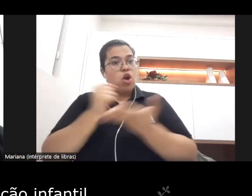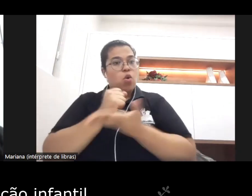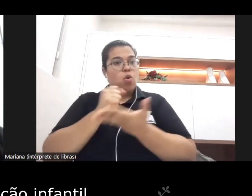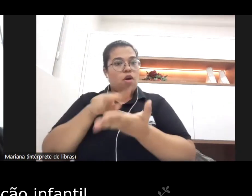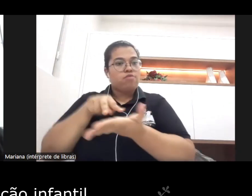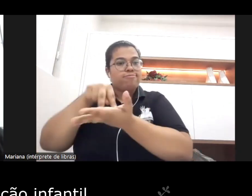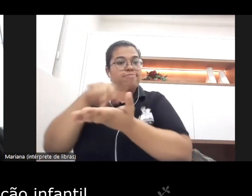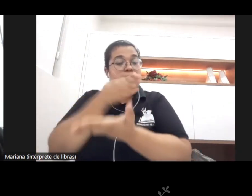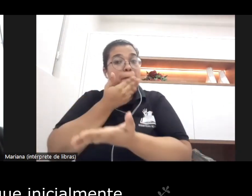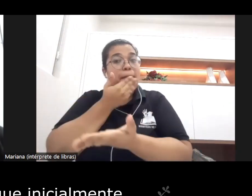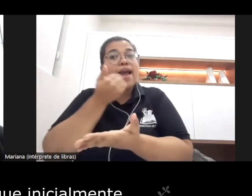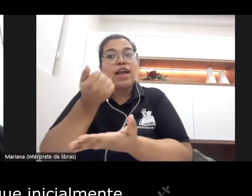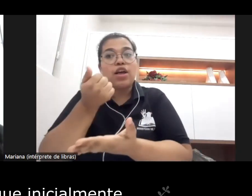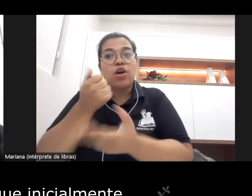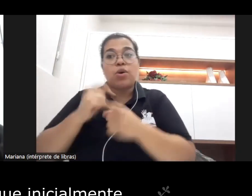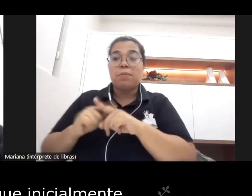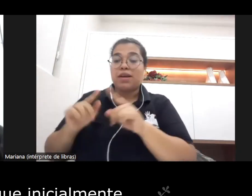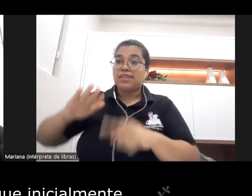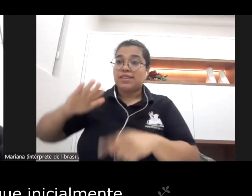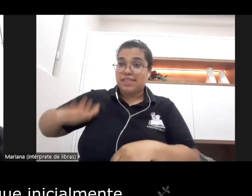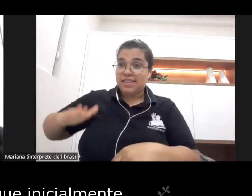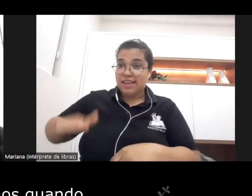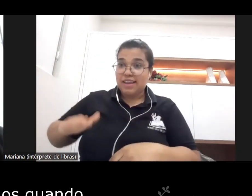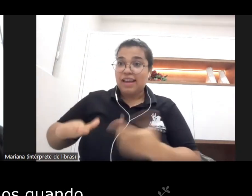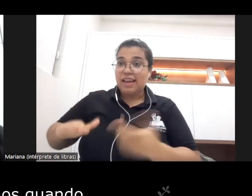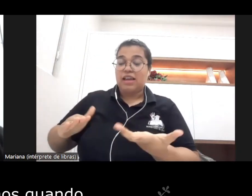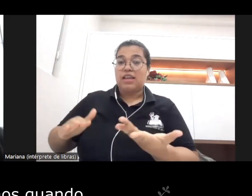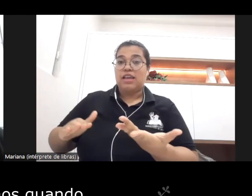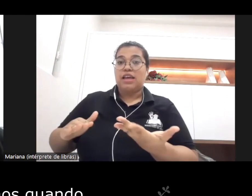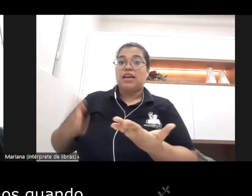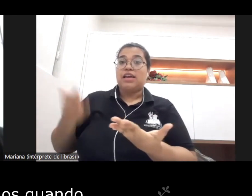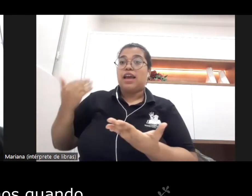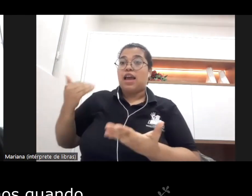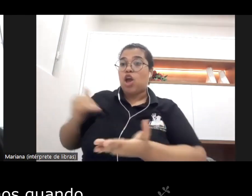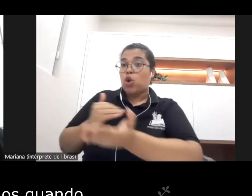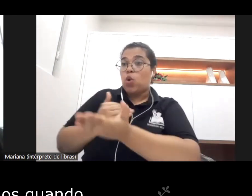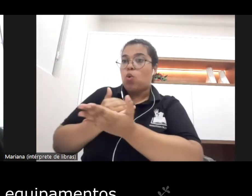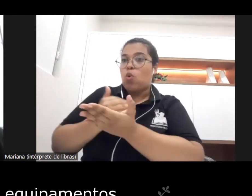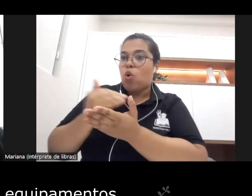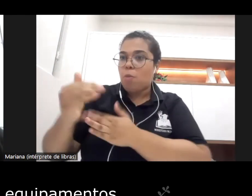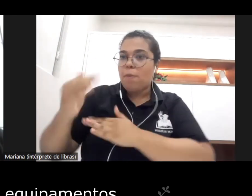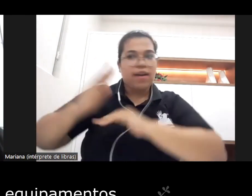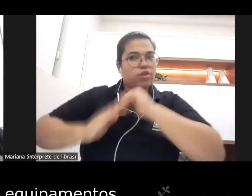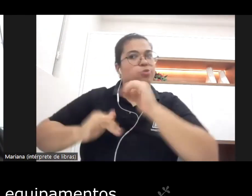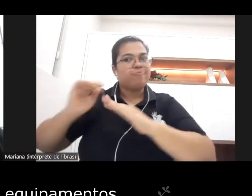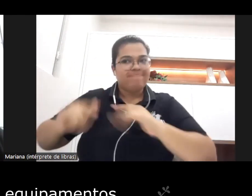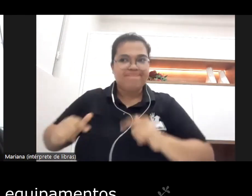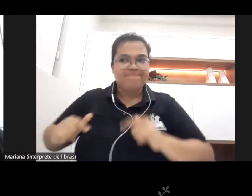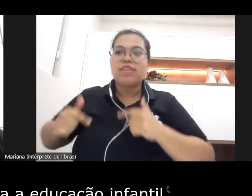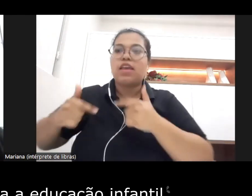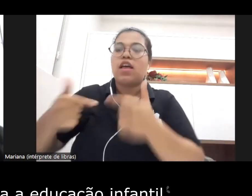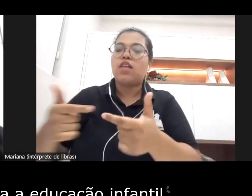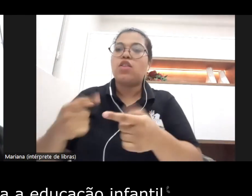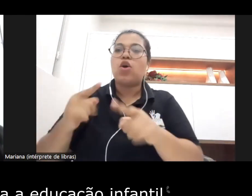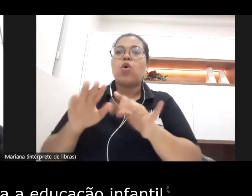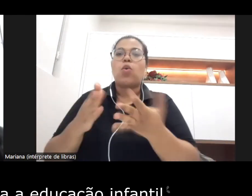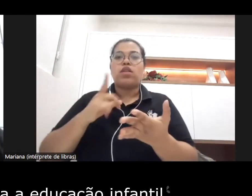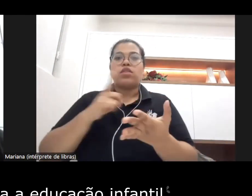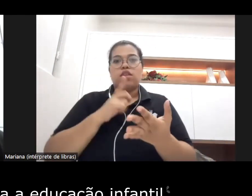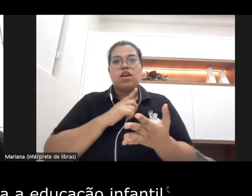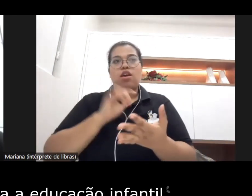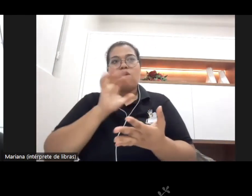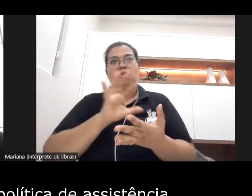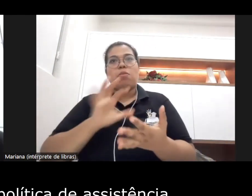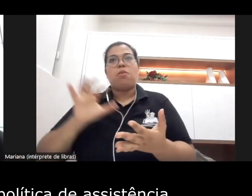educação infantil foi um campo que inicialmente nós atuamos quando boa parte dos equipamentos que hoje compõem a